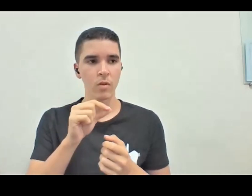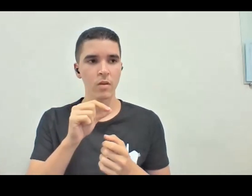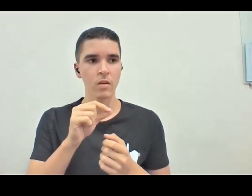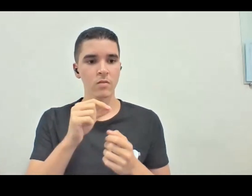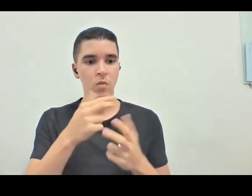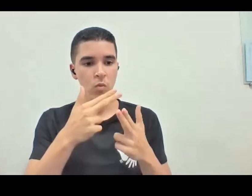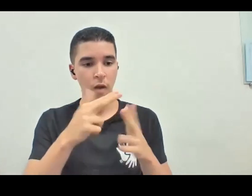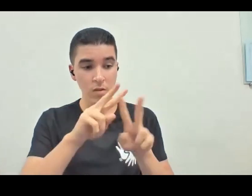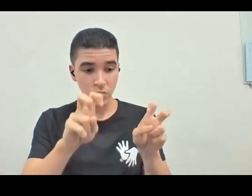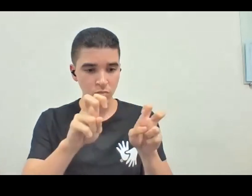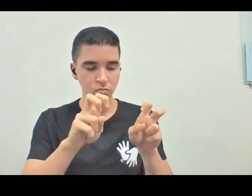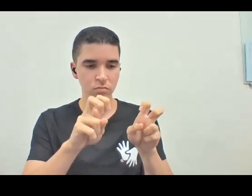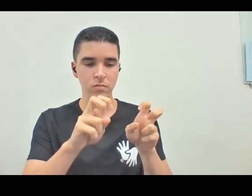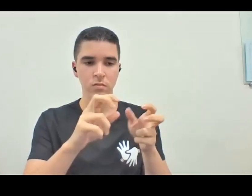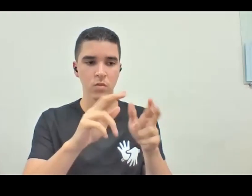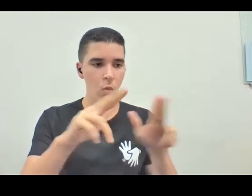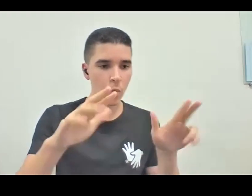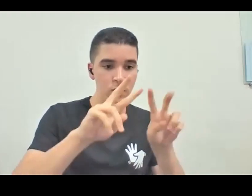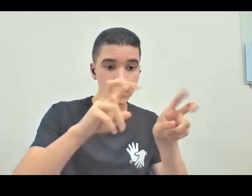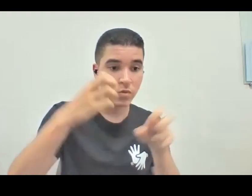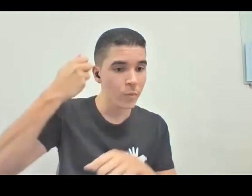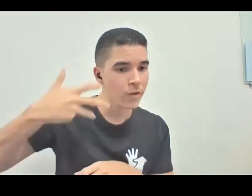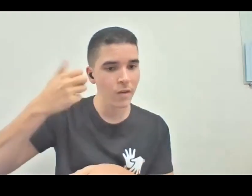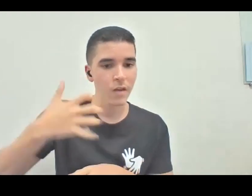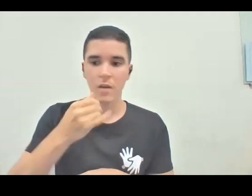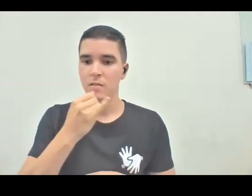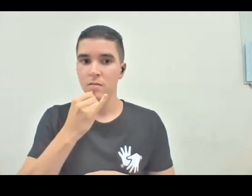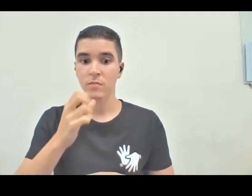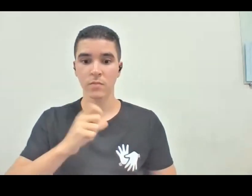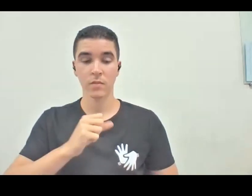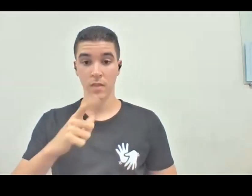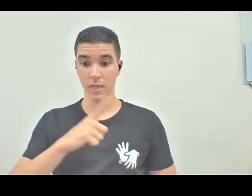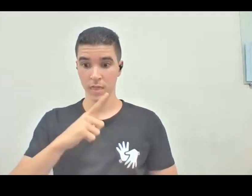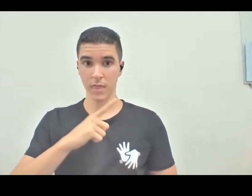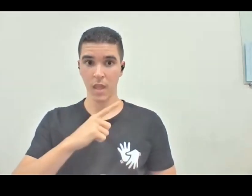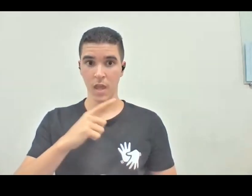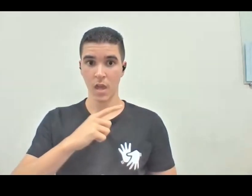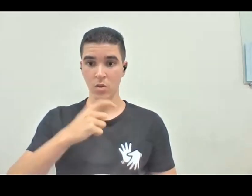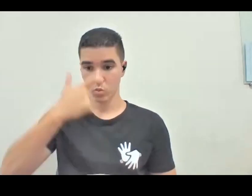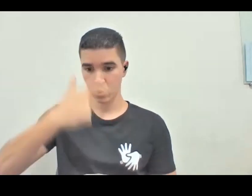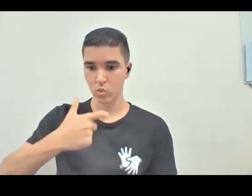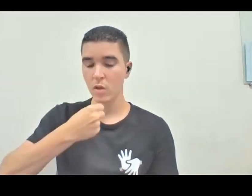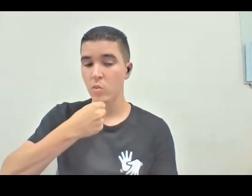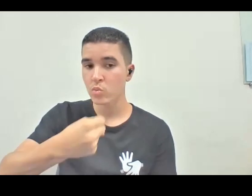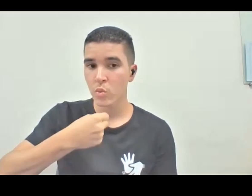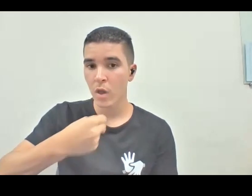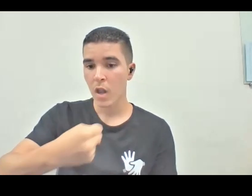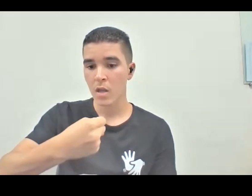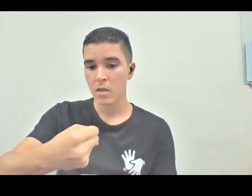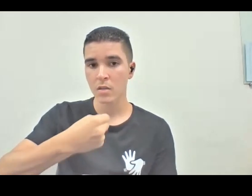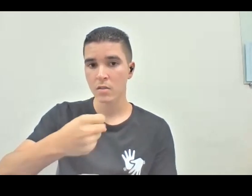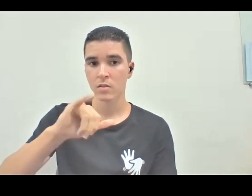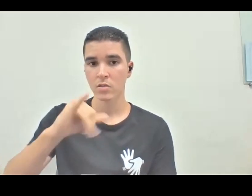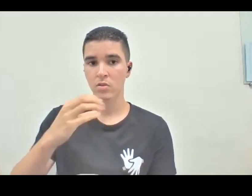né? Então, a TV, por exemplo, tem jornalistas que estão colocando, assim, mais a galera mais influencer, né? Tipo, o Mário Sérgio